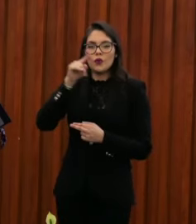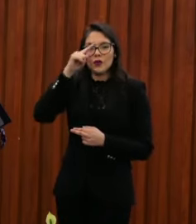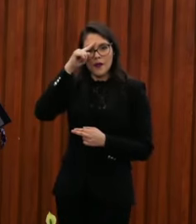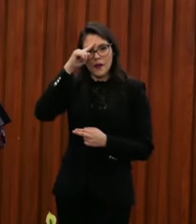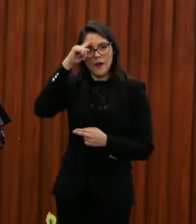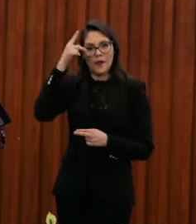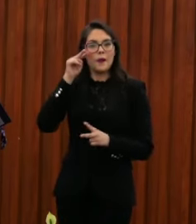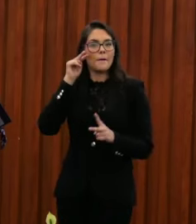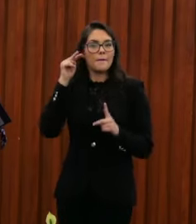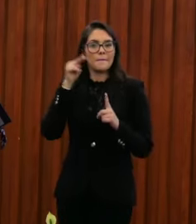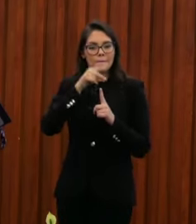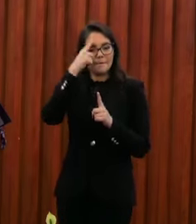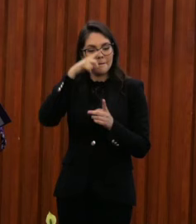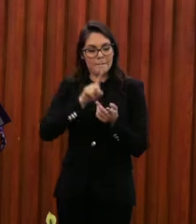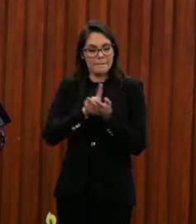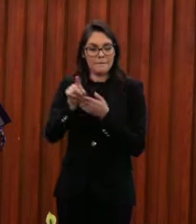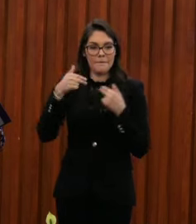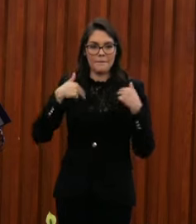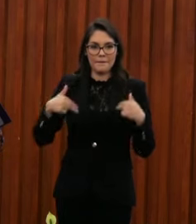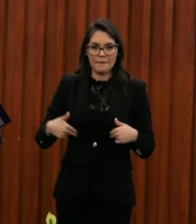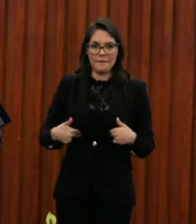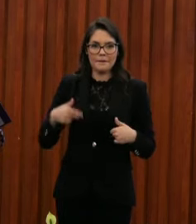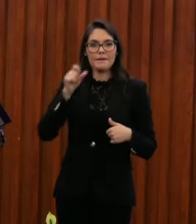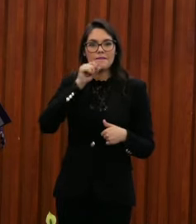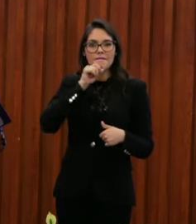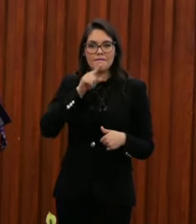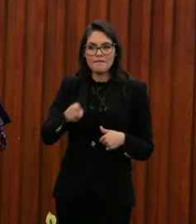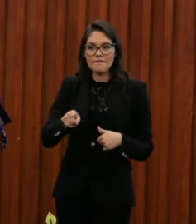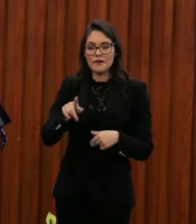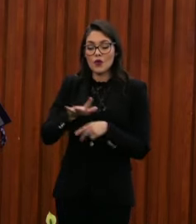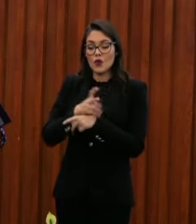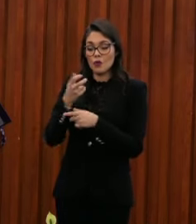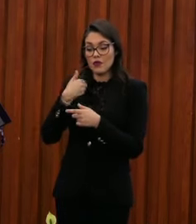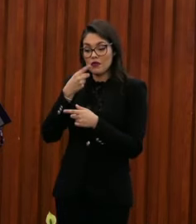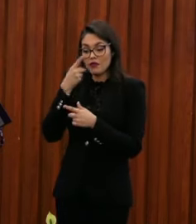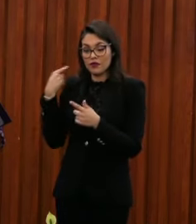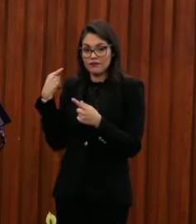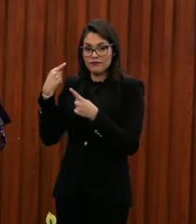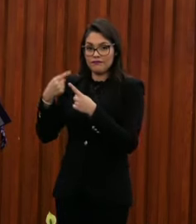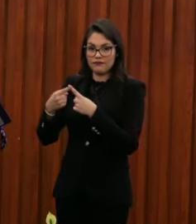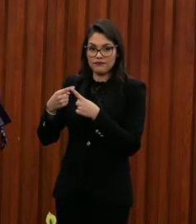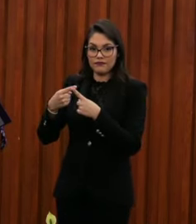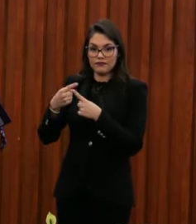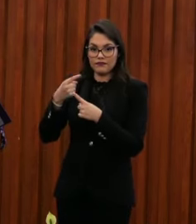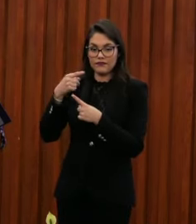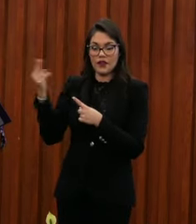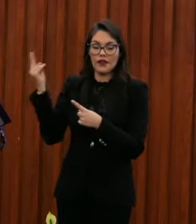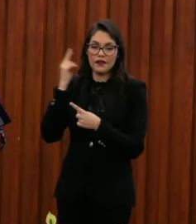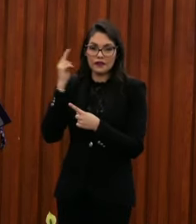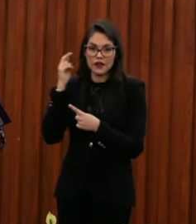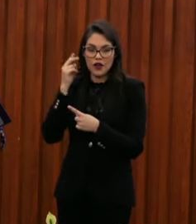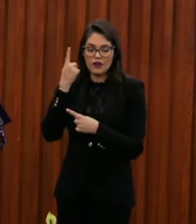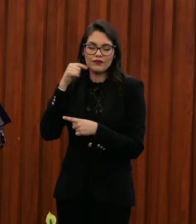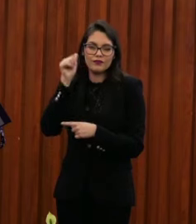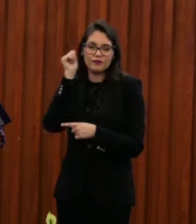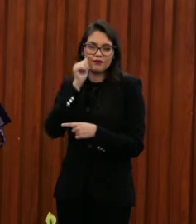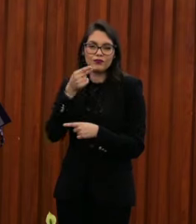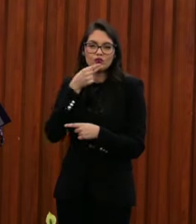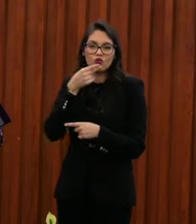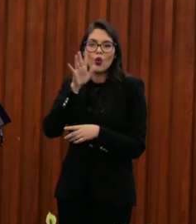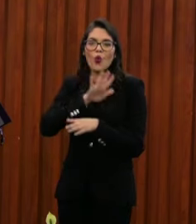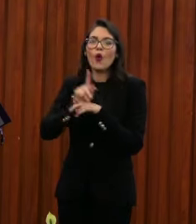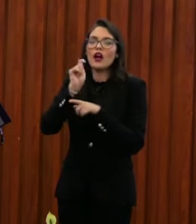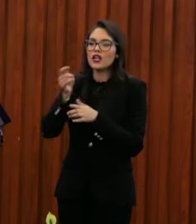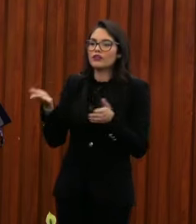de derechos humanos y, por lo tanto, democrática. Por lo anterior, la radio de uso social, cuya motivación es la